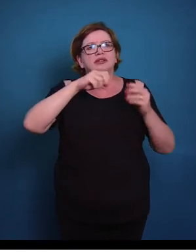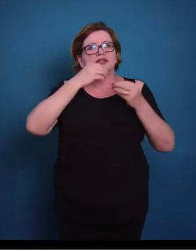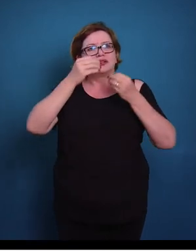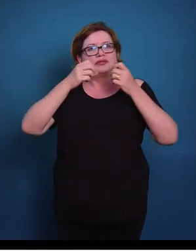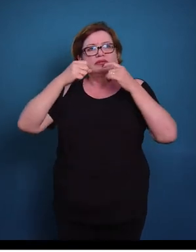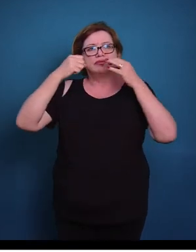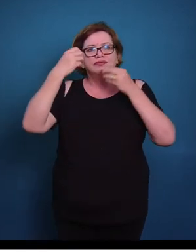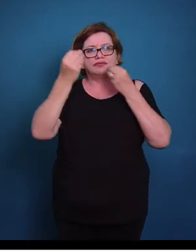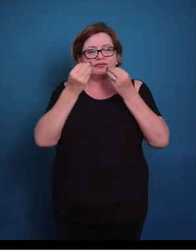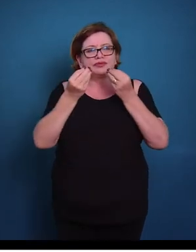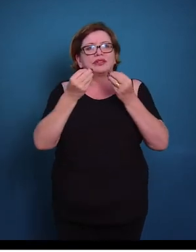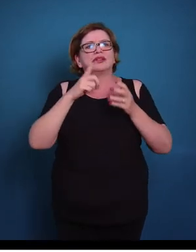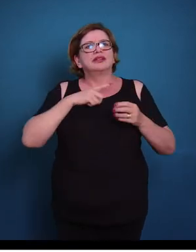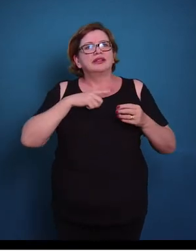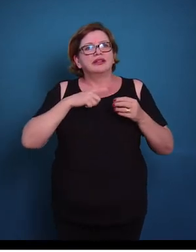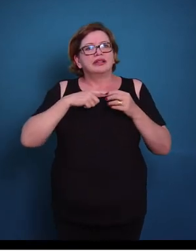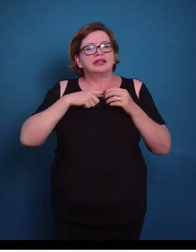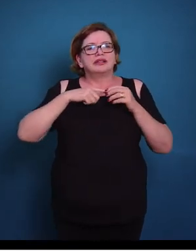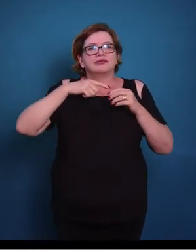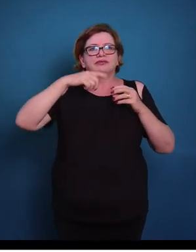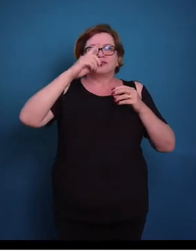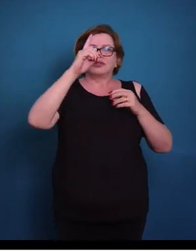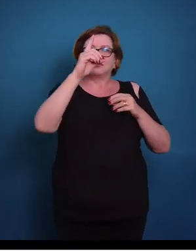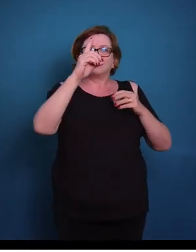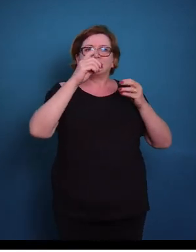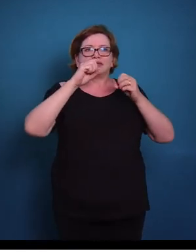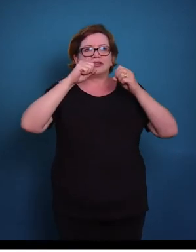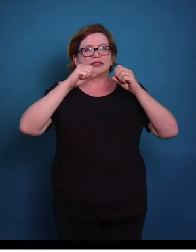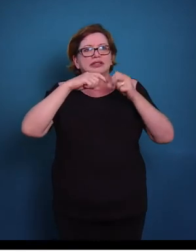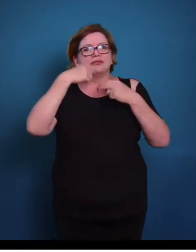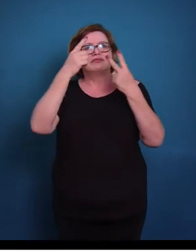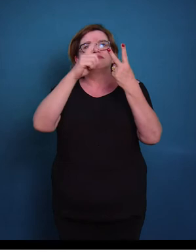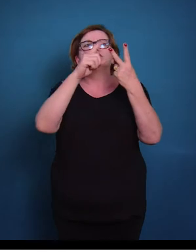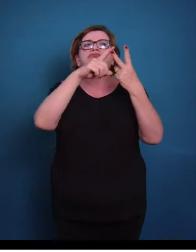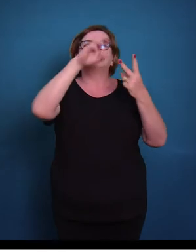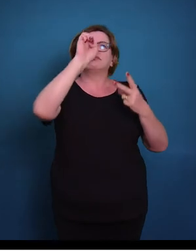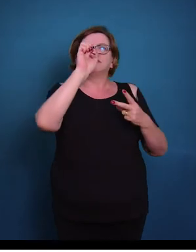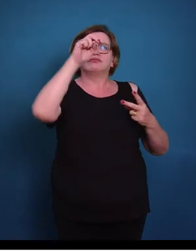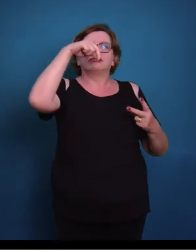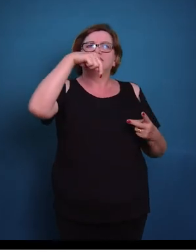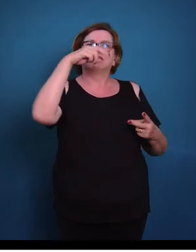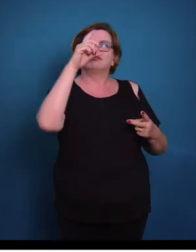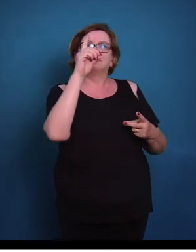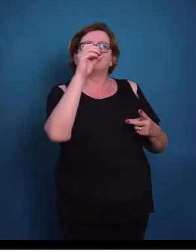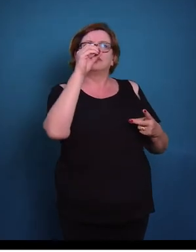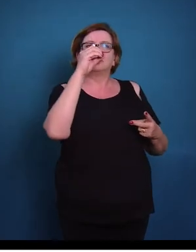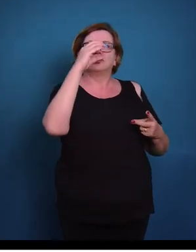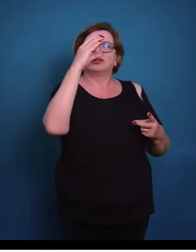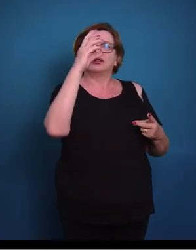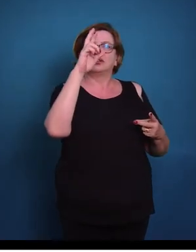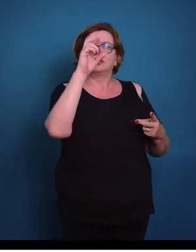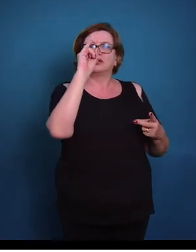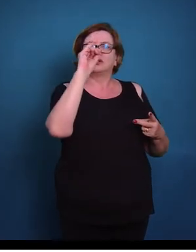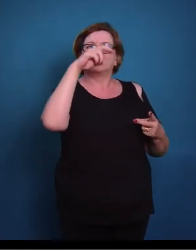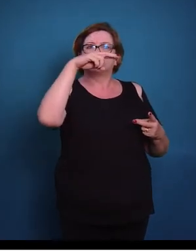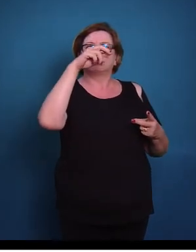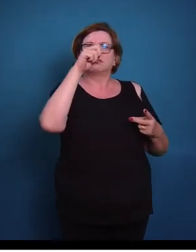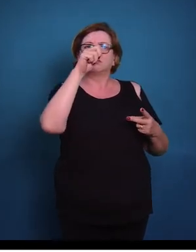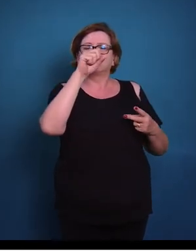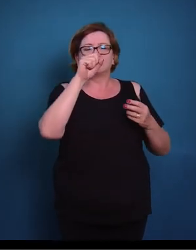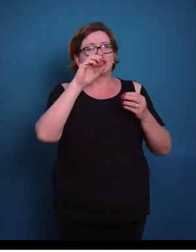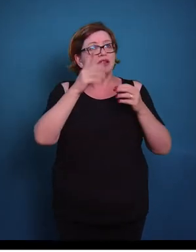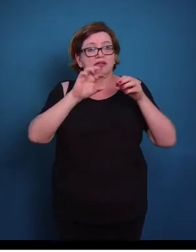liberada através de um ducto, externamente. Como nós temos também as endócrinas. No caso das endócrinas, não há ducto de